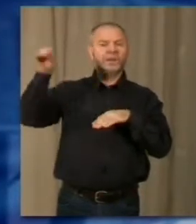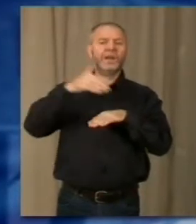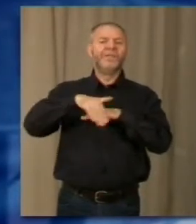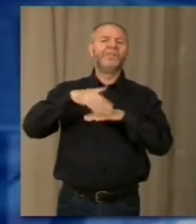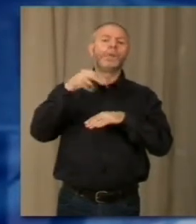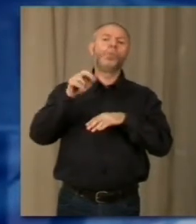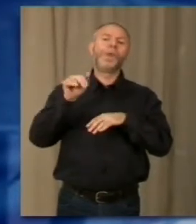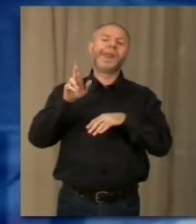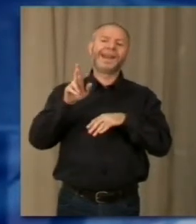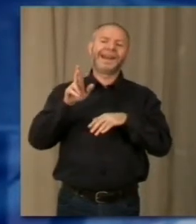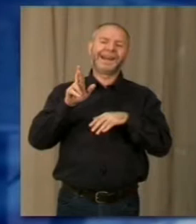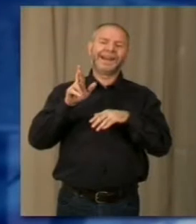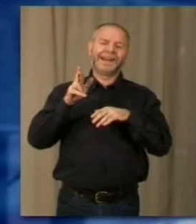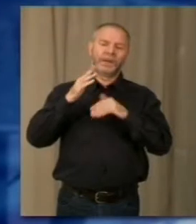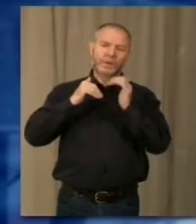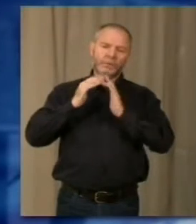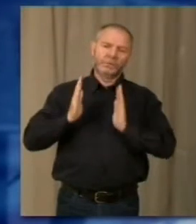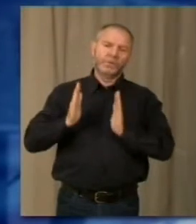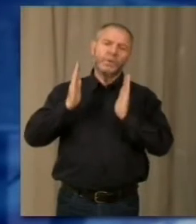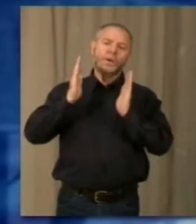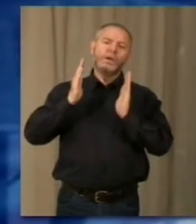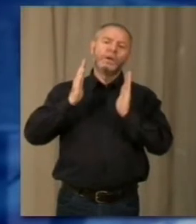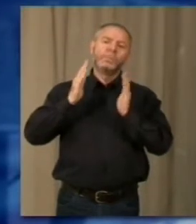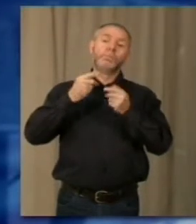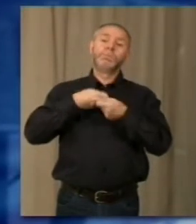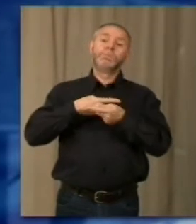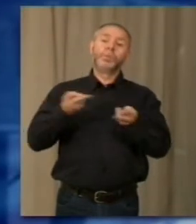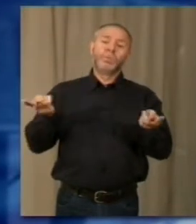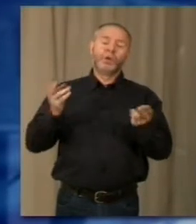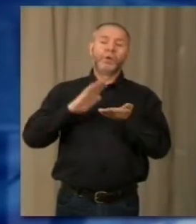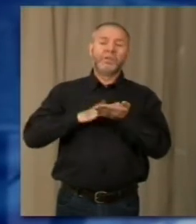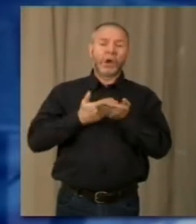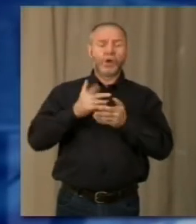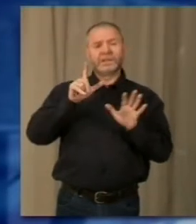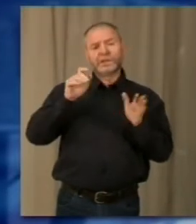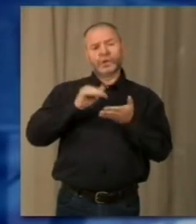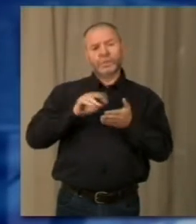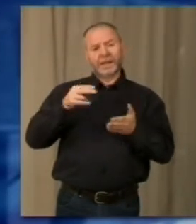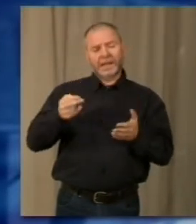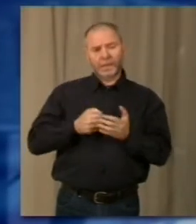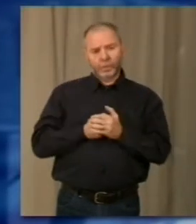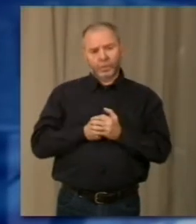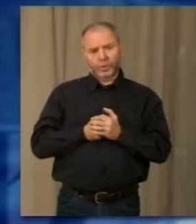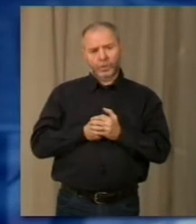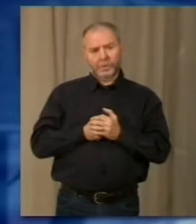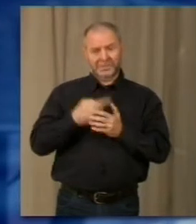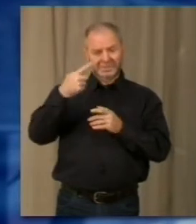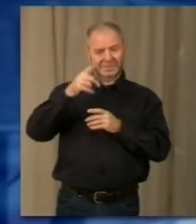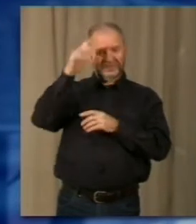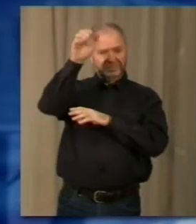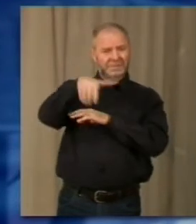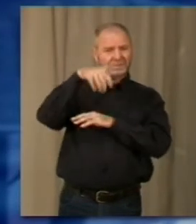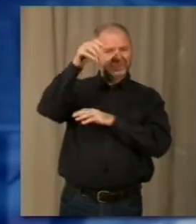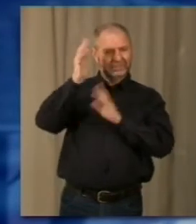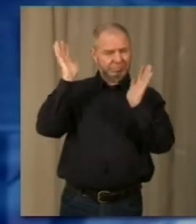L'impresa deve infatti realizzare opere di pubblico interesse per un valore complessivo di circa 700.000 euro. Oltre all'abbattimento dell'ex Camera